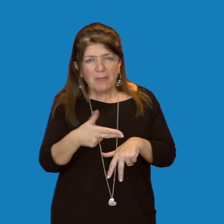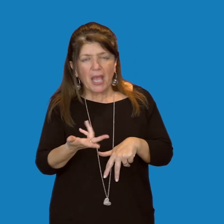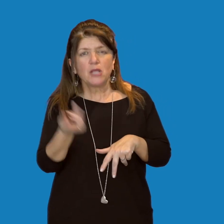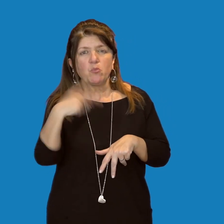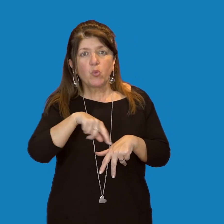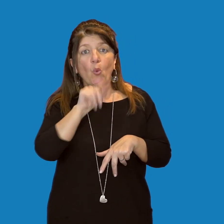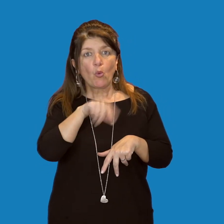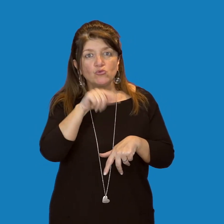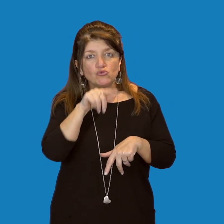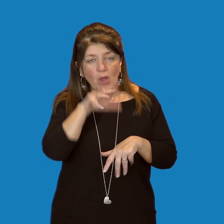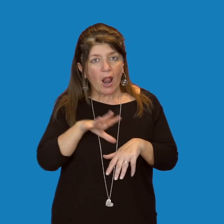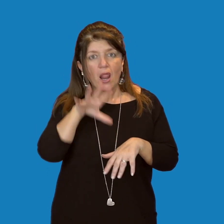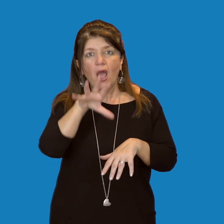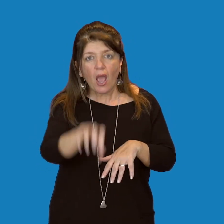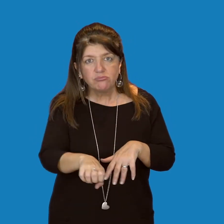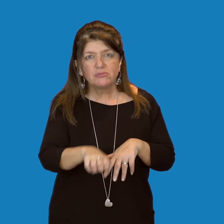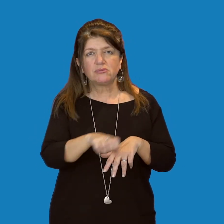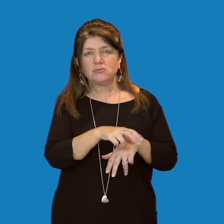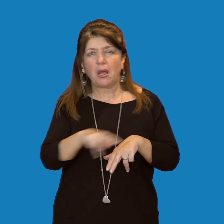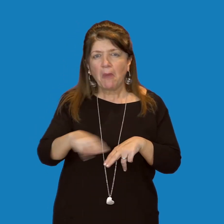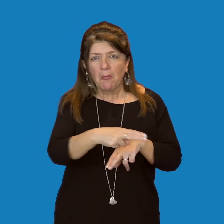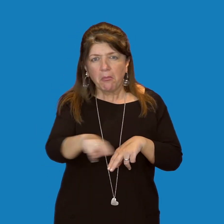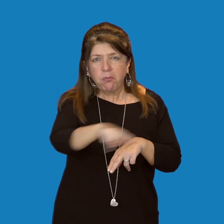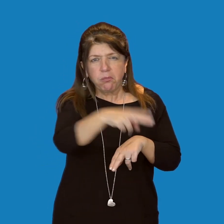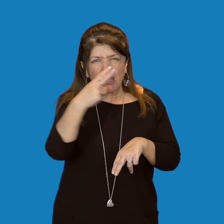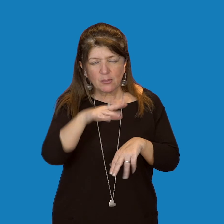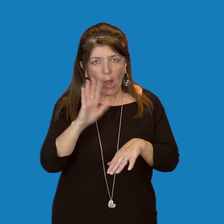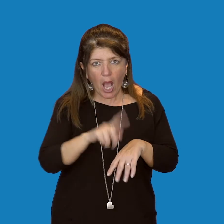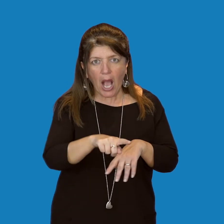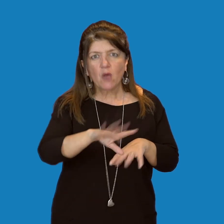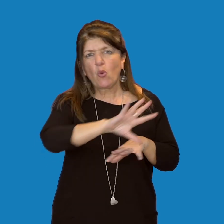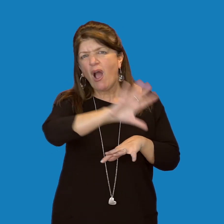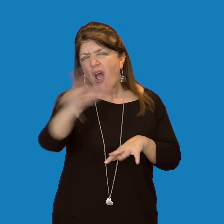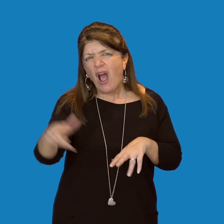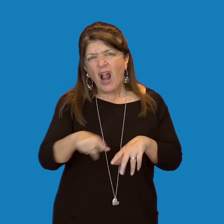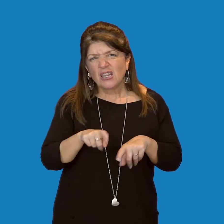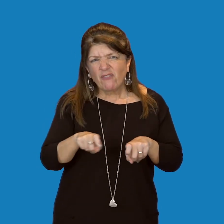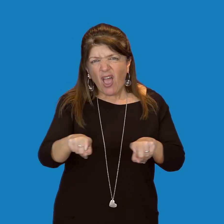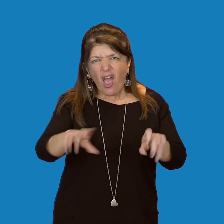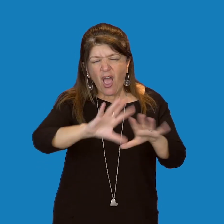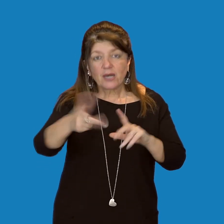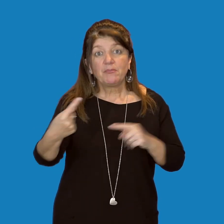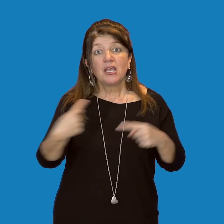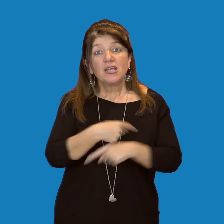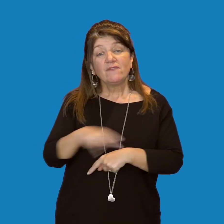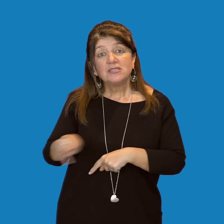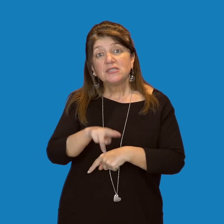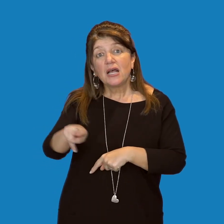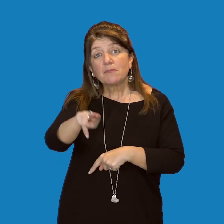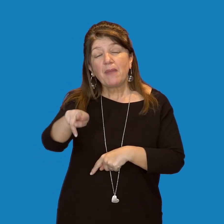uccelli, anfibi ed altri rettili. I serpenti a sonagli maschi cercano di conquistare l'interesse